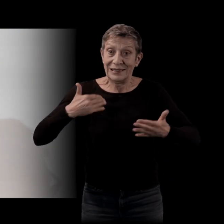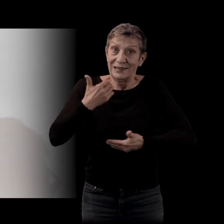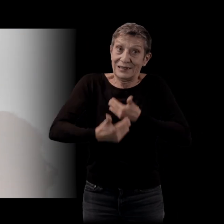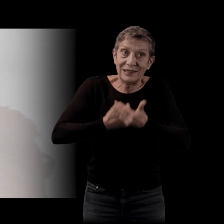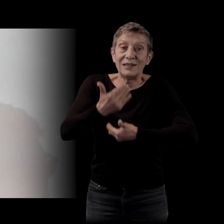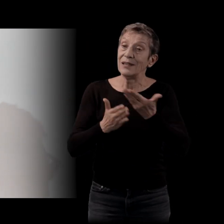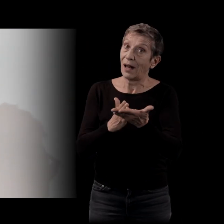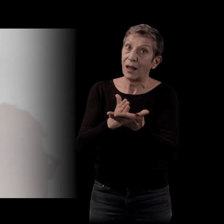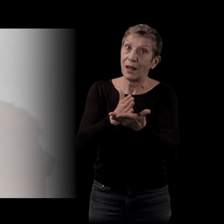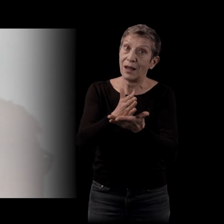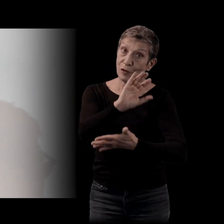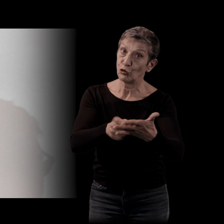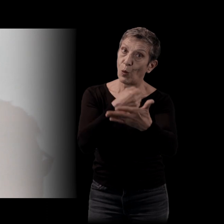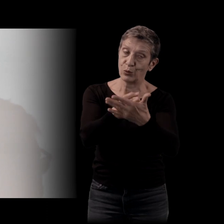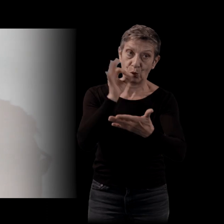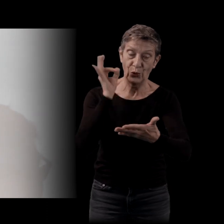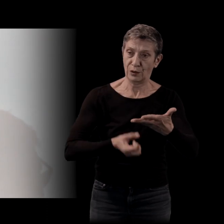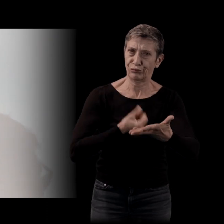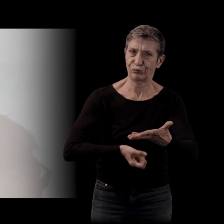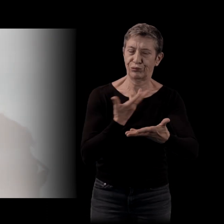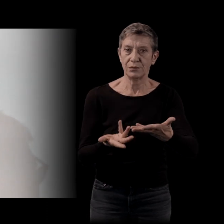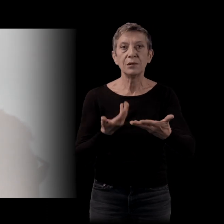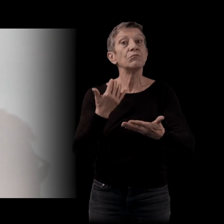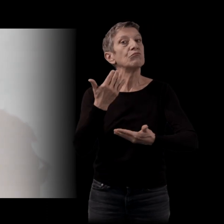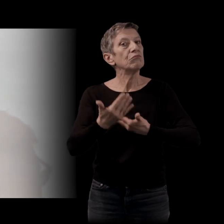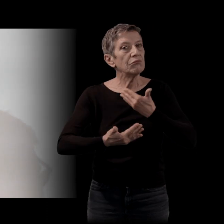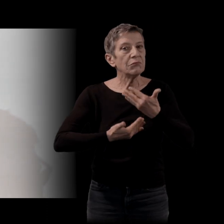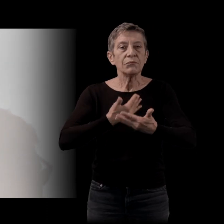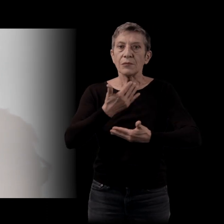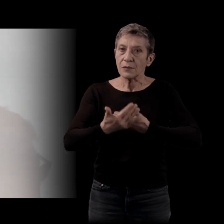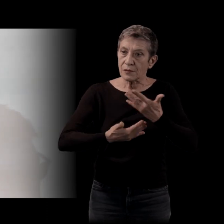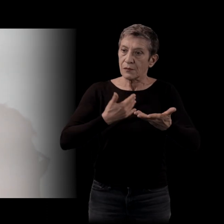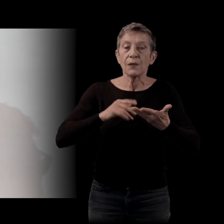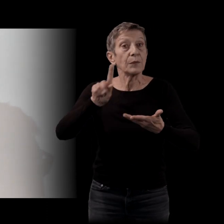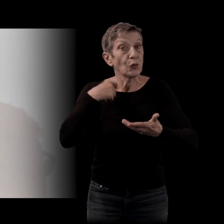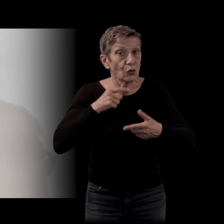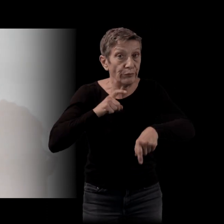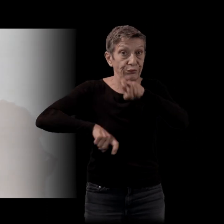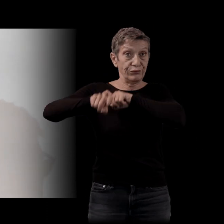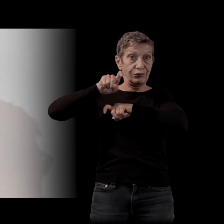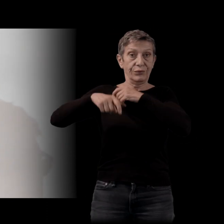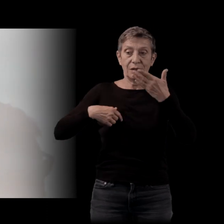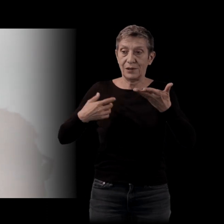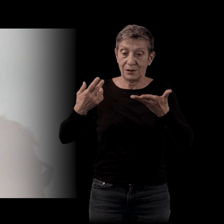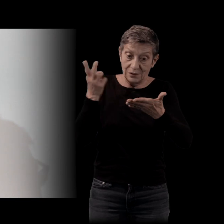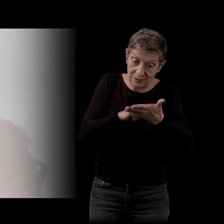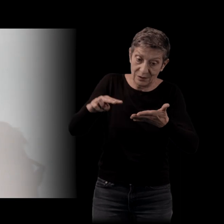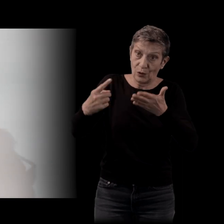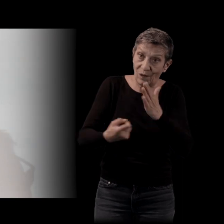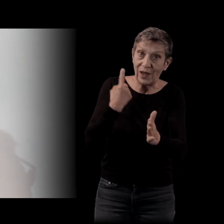jusqu'au bout. Et après, je ne cesse pas de repasser pour que... pour consolider pour